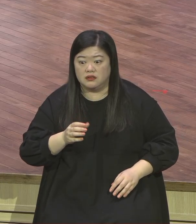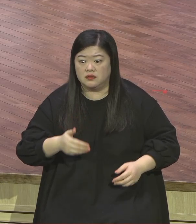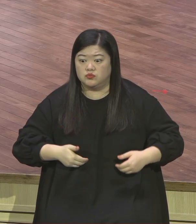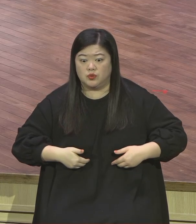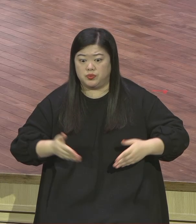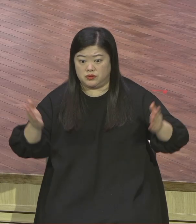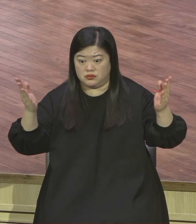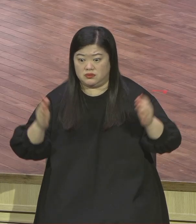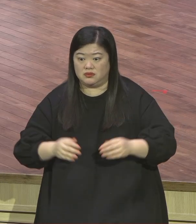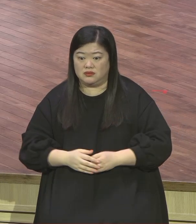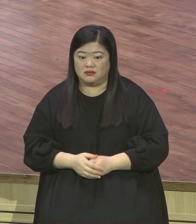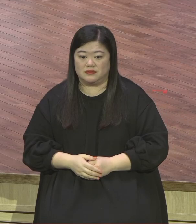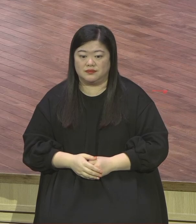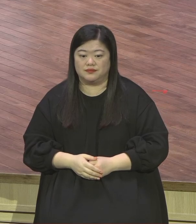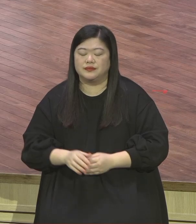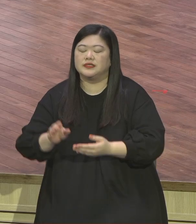아멘 나무이다 서론이요